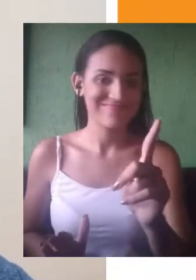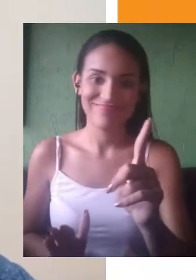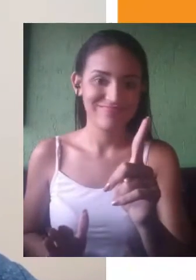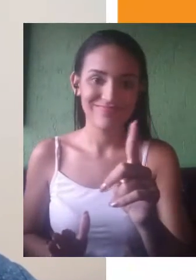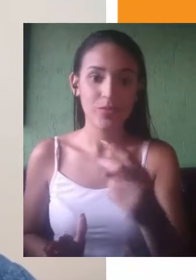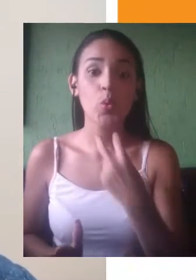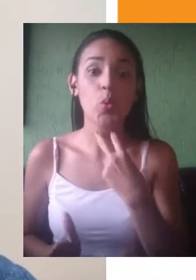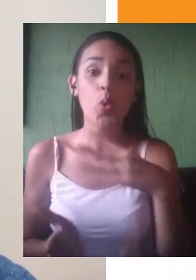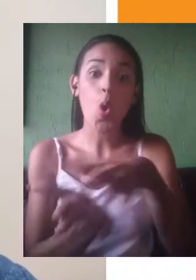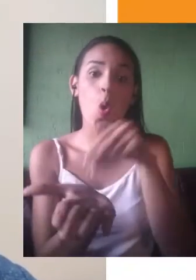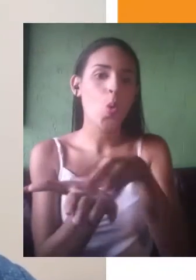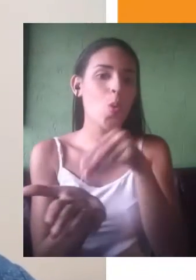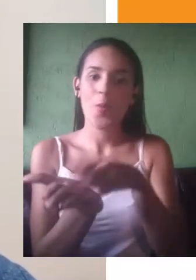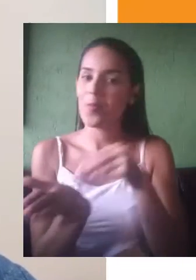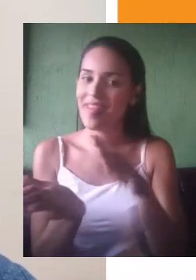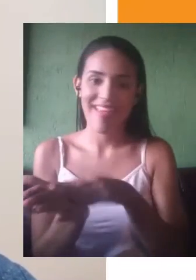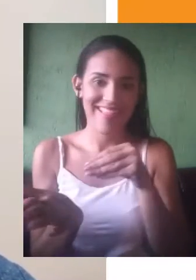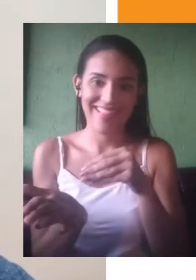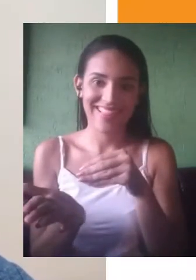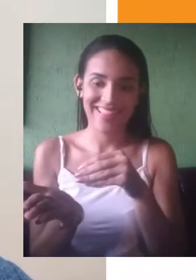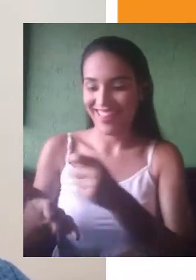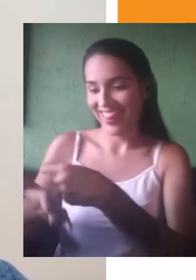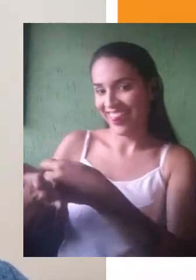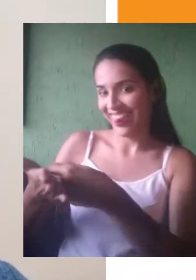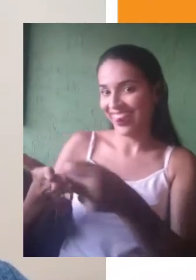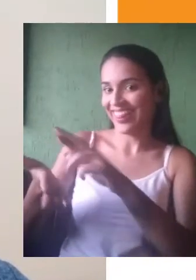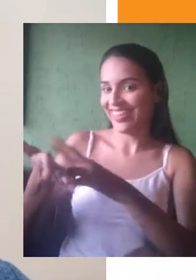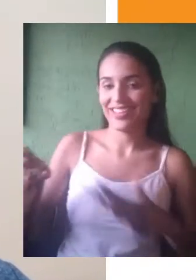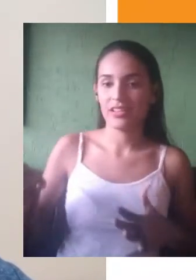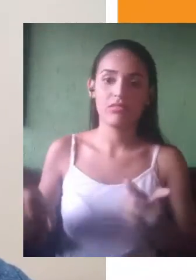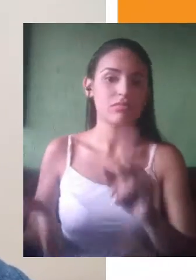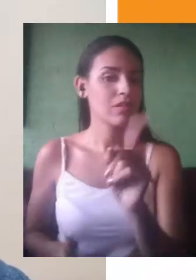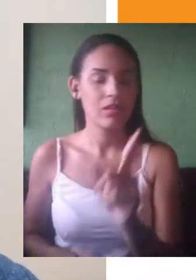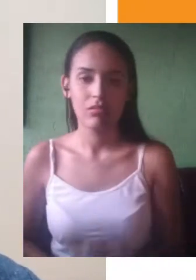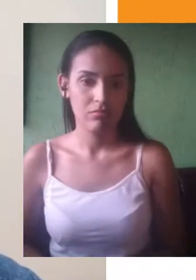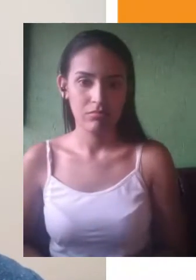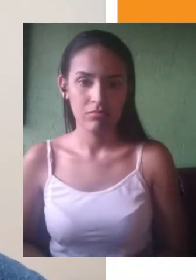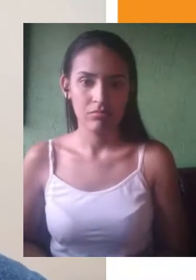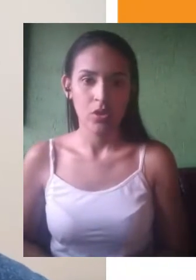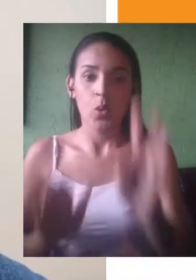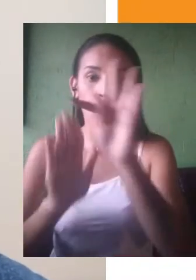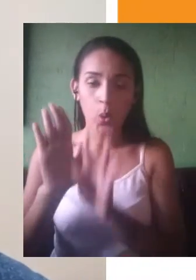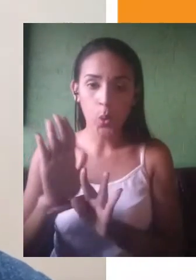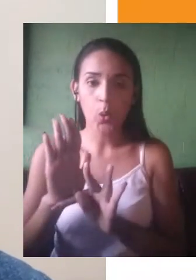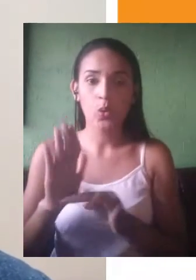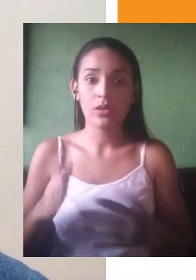Então os textos motivadores têm duas funções principais. A primeira função dos textos motivadores